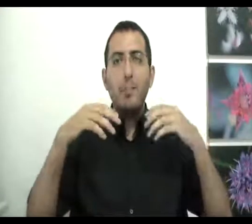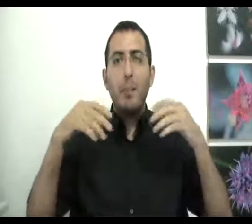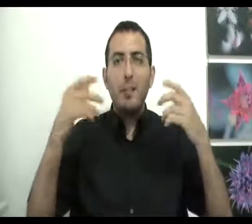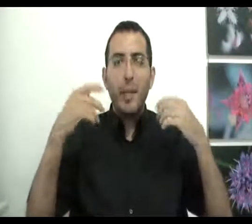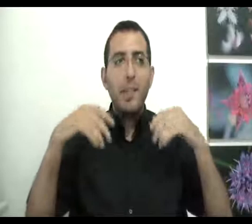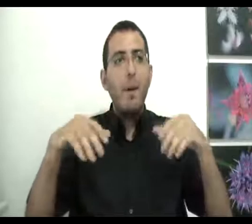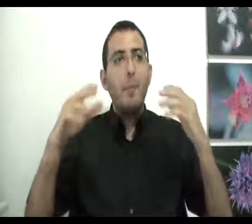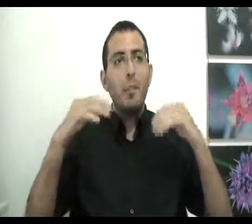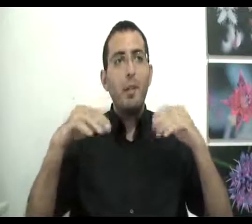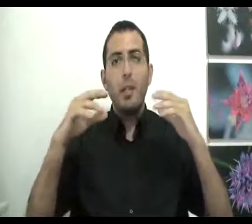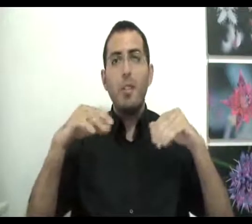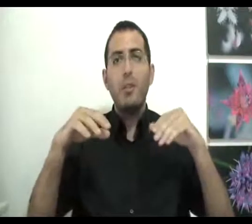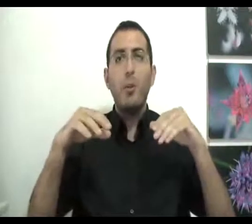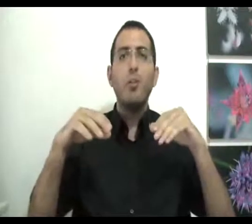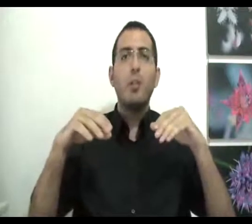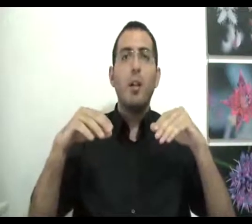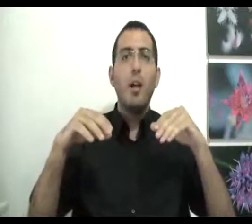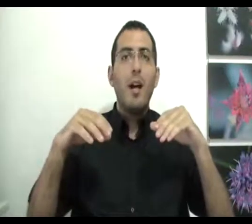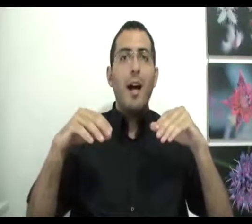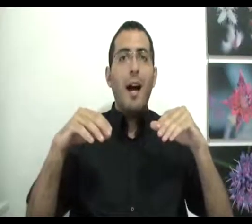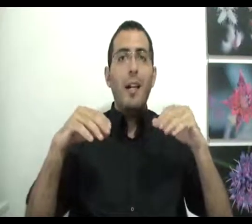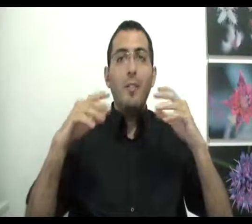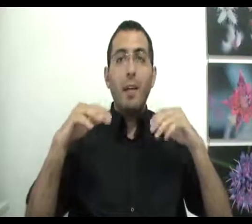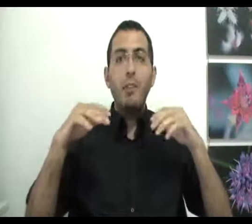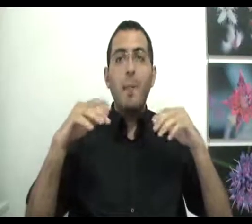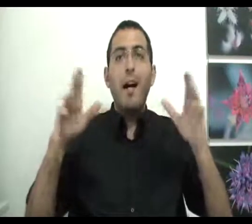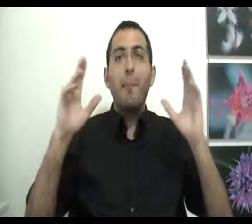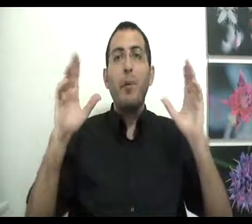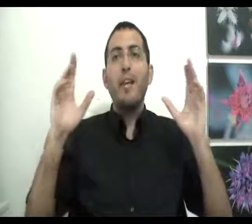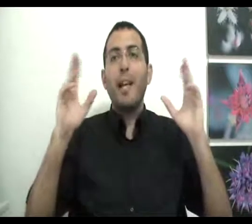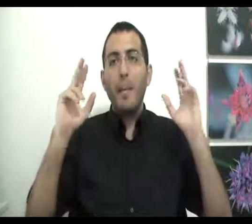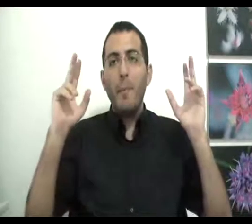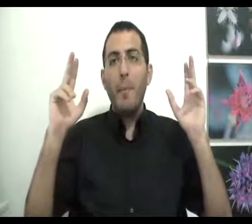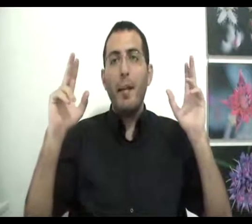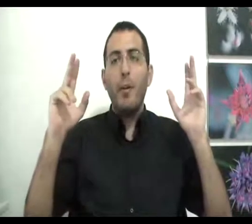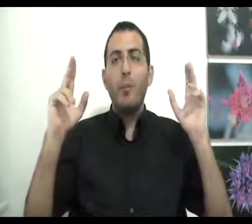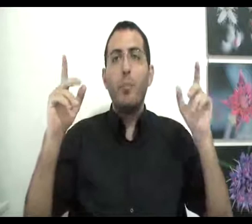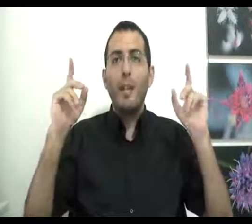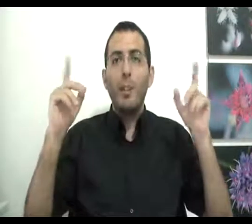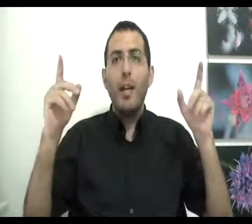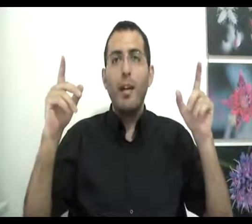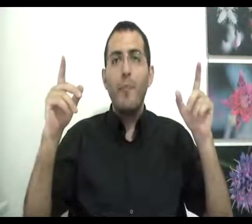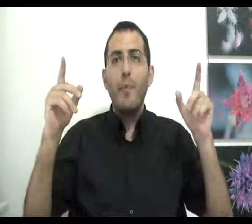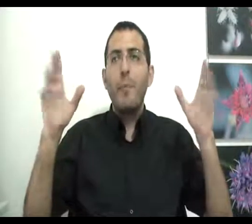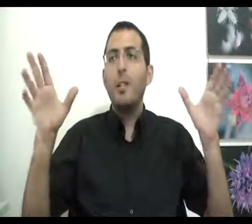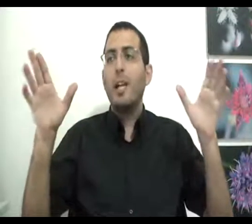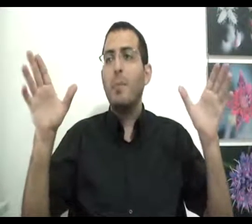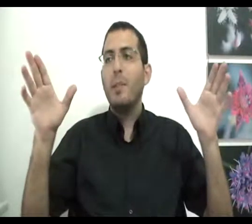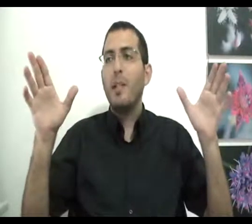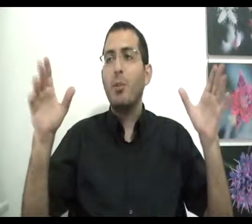בפרספקטיבה הפנימית של המציאות הדברים שם הרבה יותר נאיבים במרכאות מאשר מה שילד מדמיין זאת